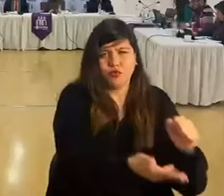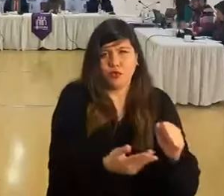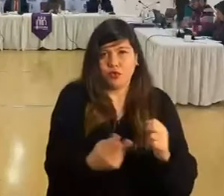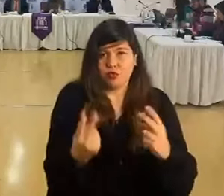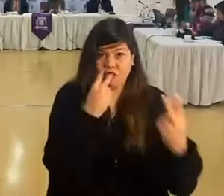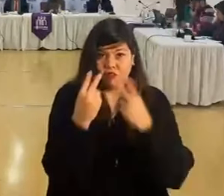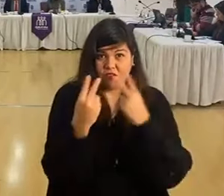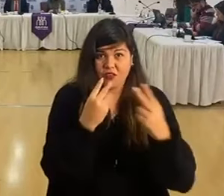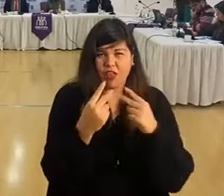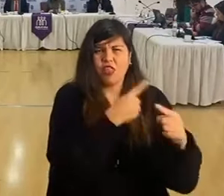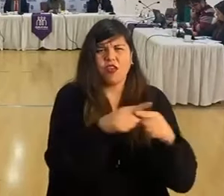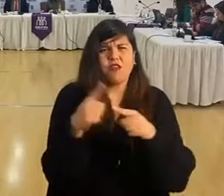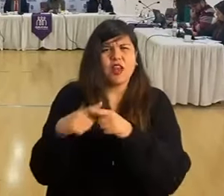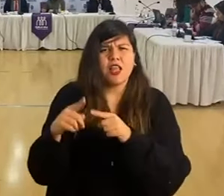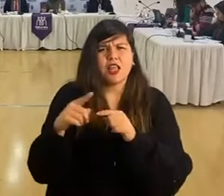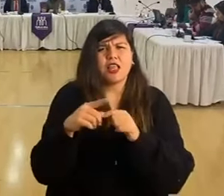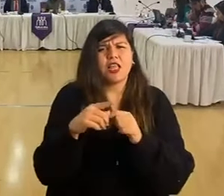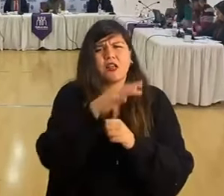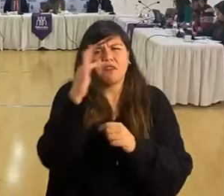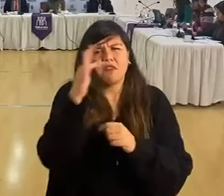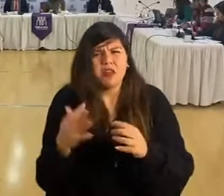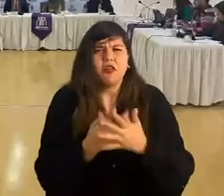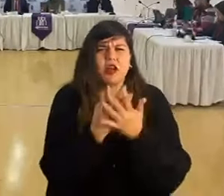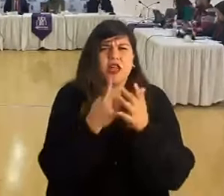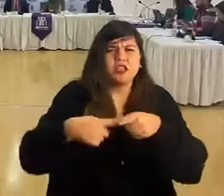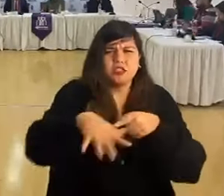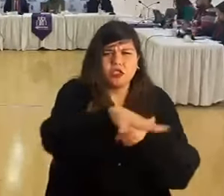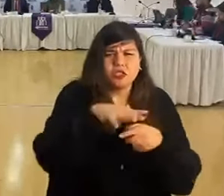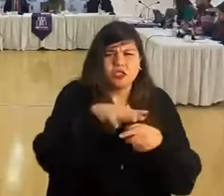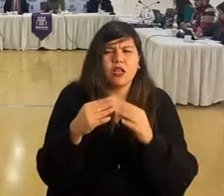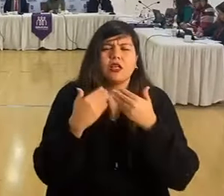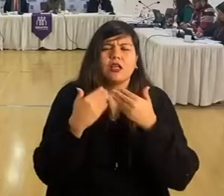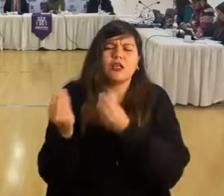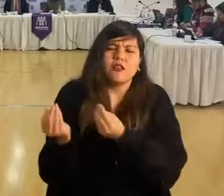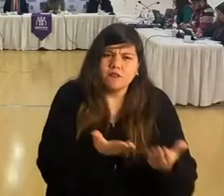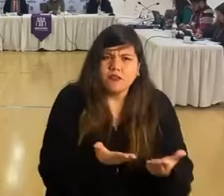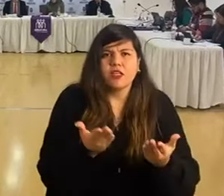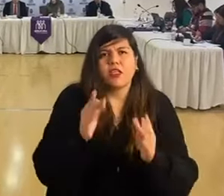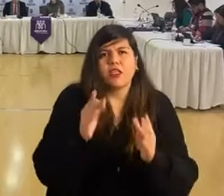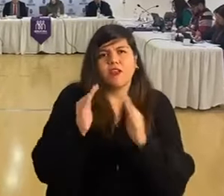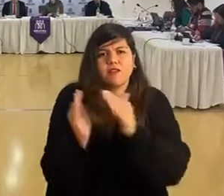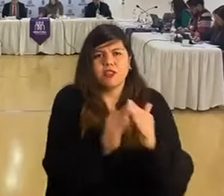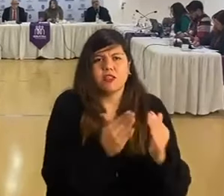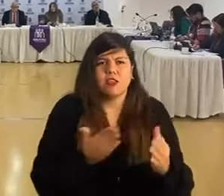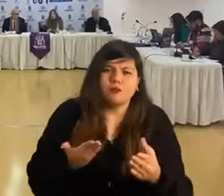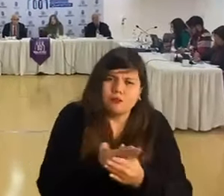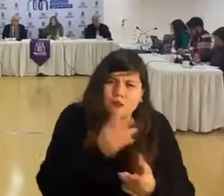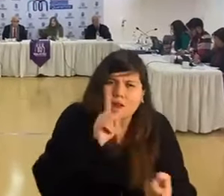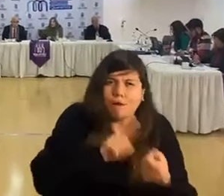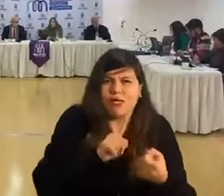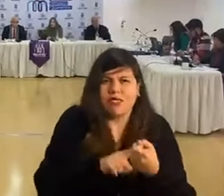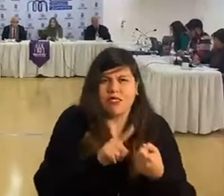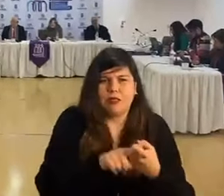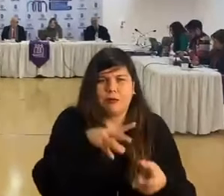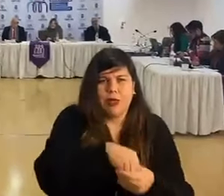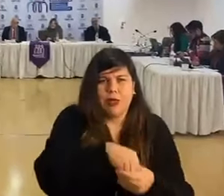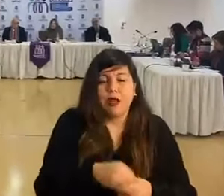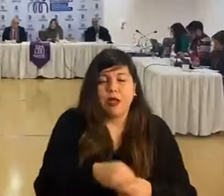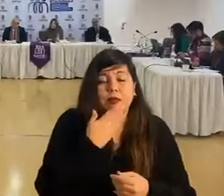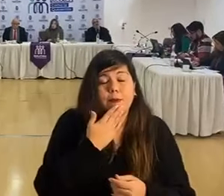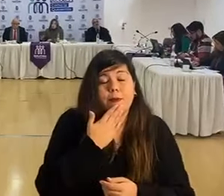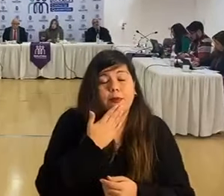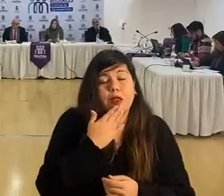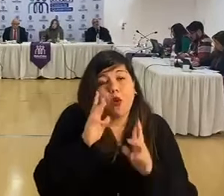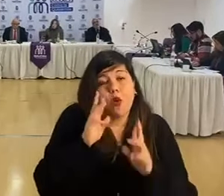a través de las diferentes plataformas inviten a sus vecinos, vecinas a participar y también lo ideal